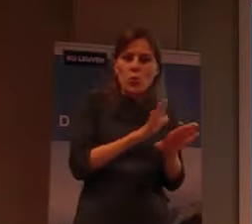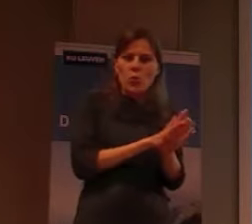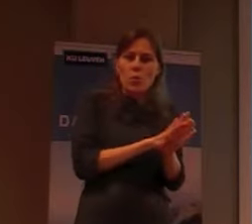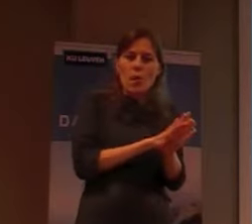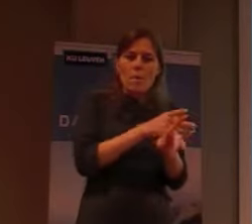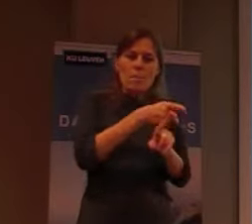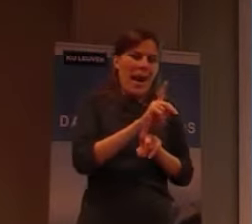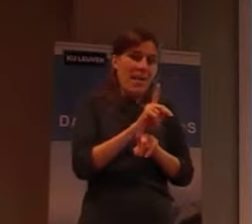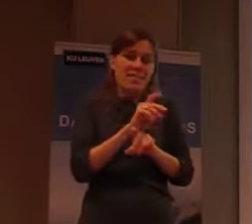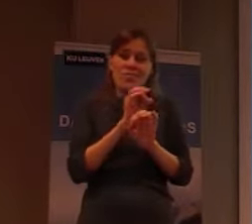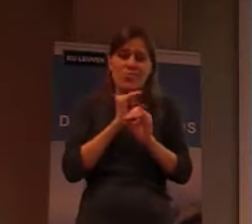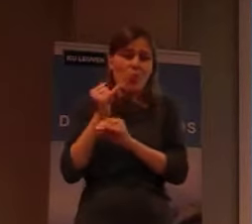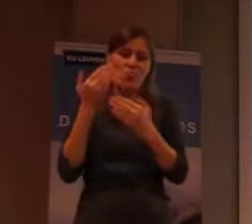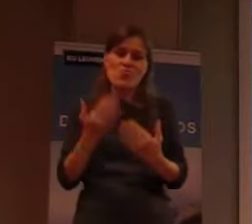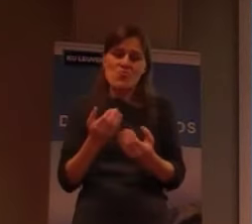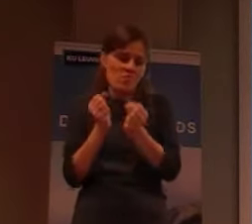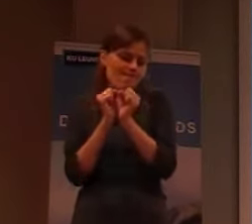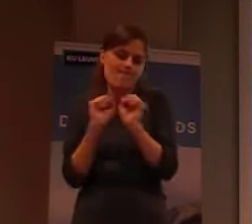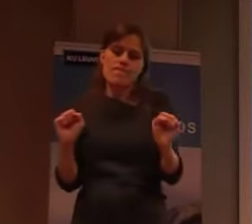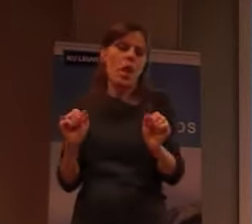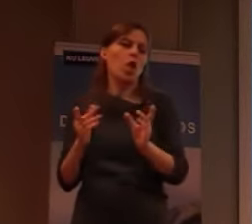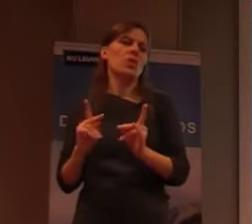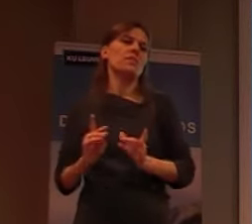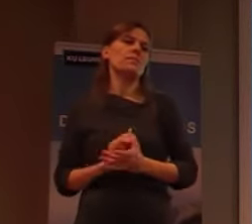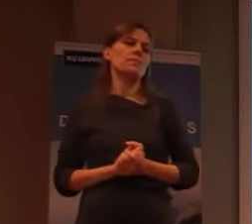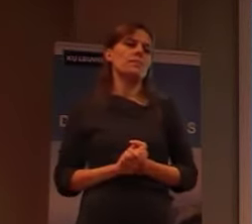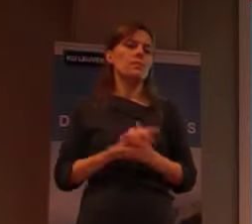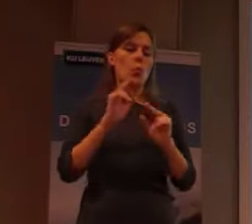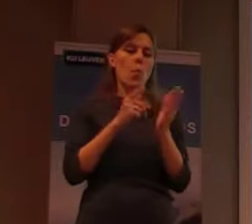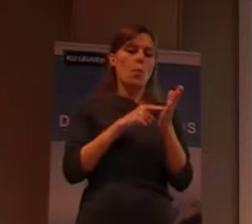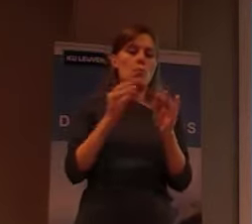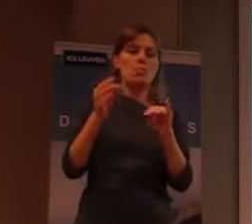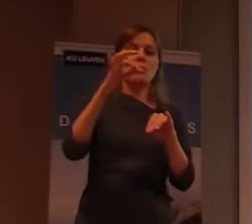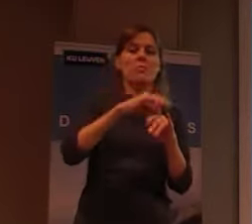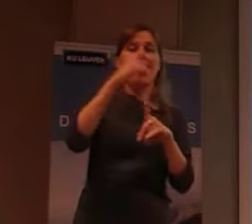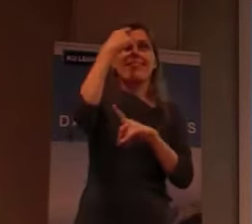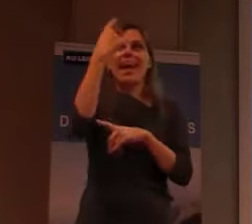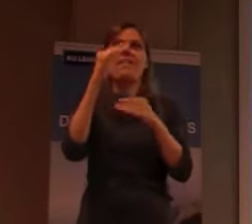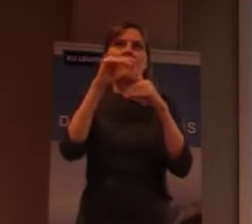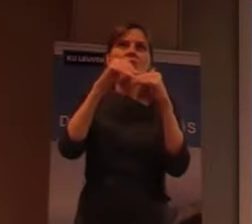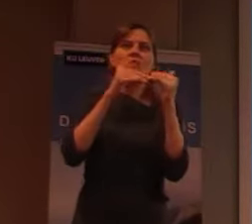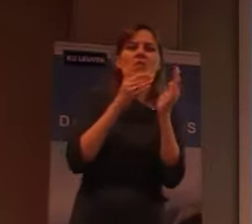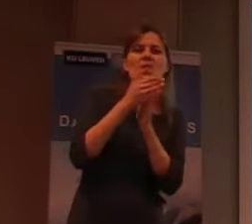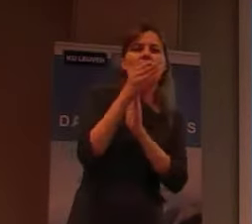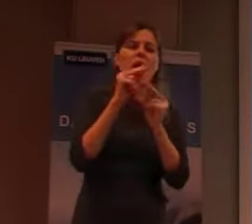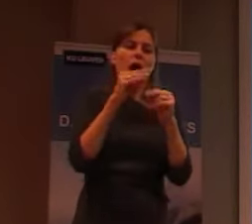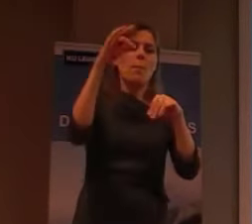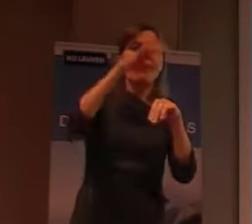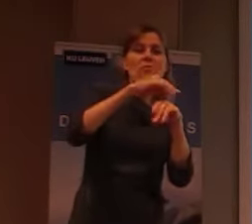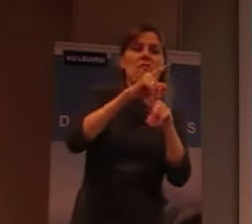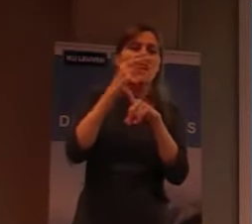biologische kennis, van hoe die ziekte, wordt overgeplaatst. Men denkt, dat het veel neusdruppels is. Er zijn, veel,